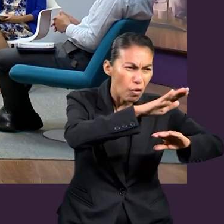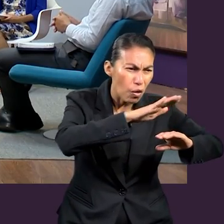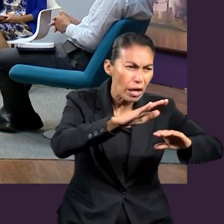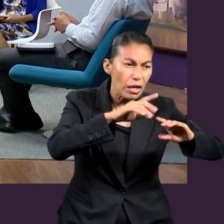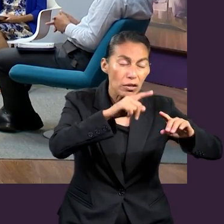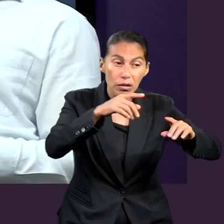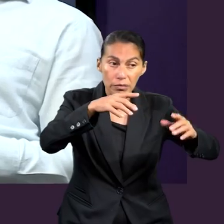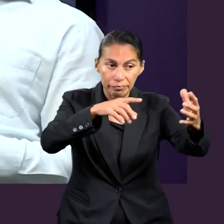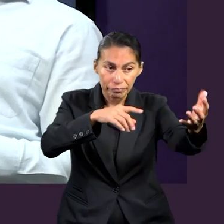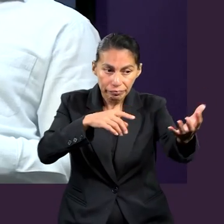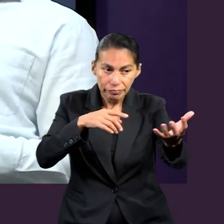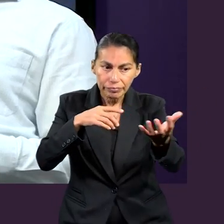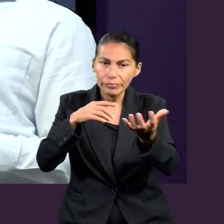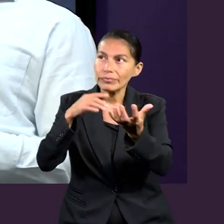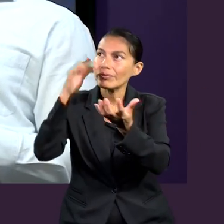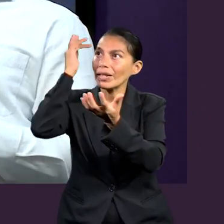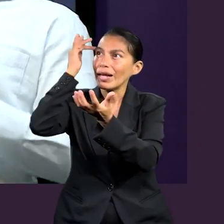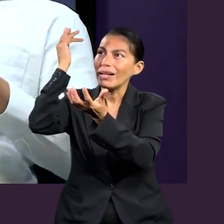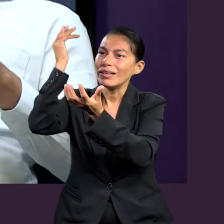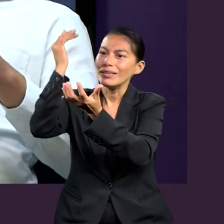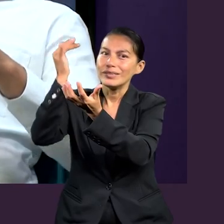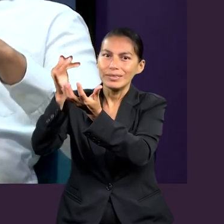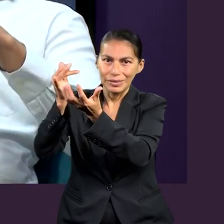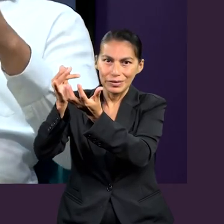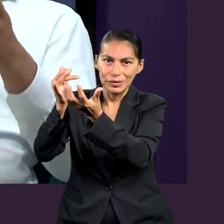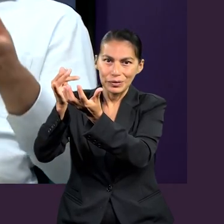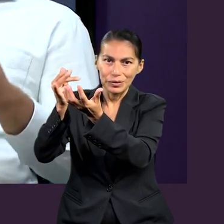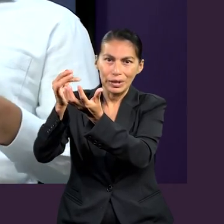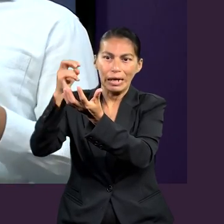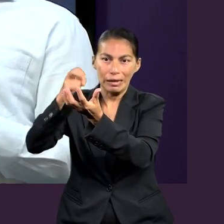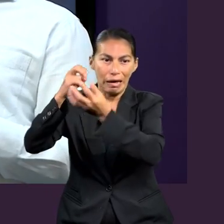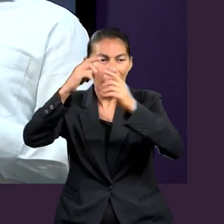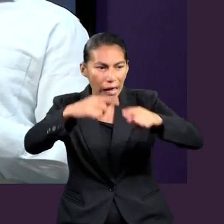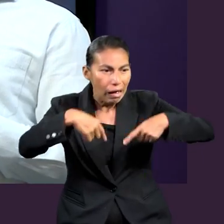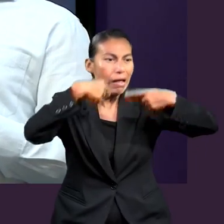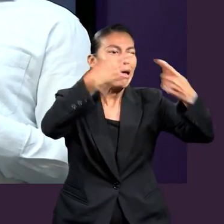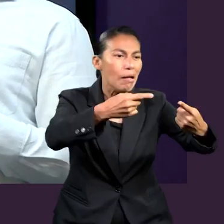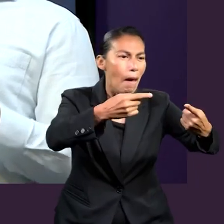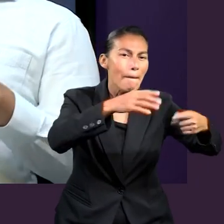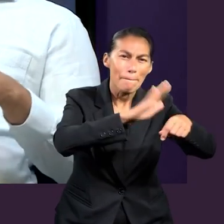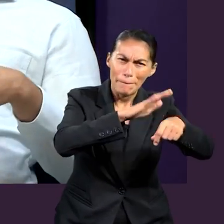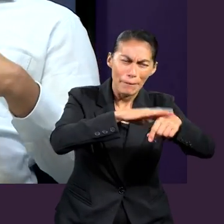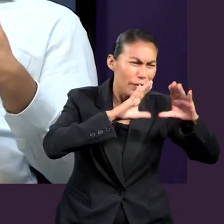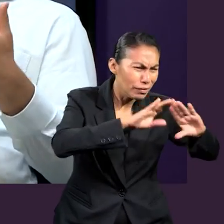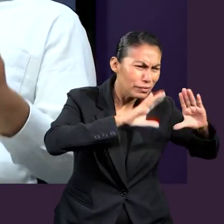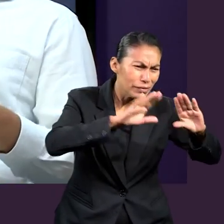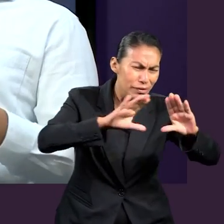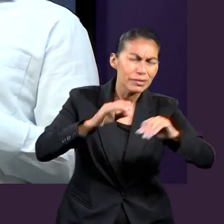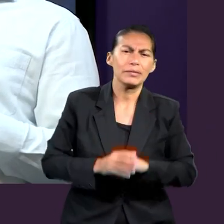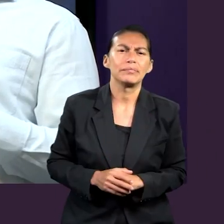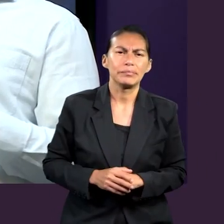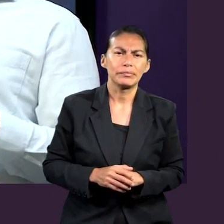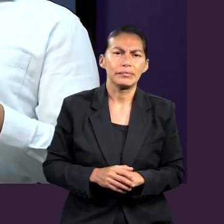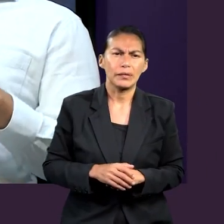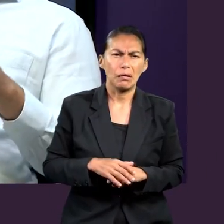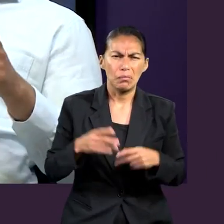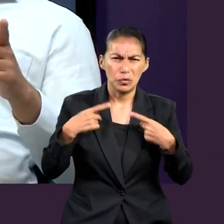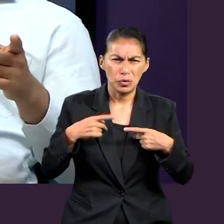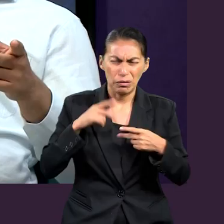santos? Debemos entender esta expresión en el contexto bíblico. Cuando habla de perfeccionar a los santos, no se refiere